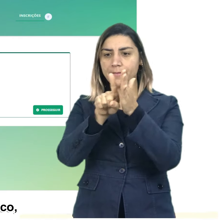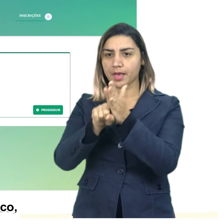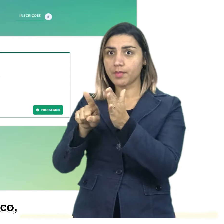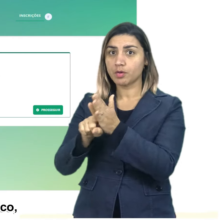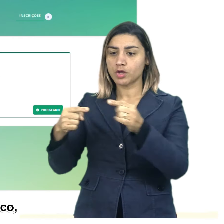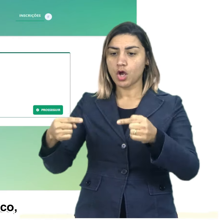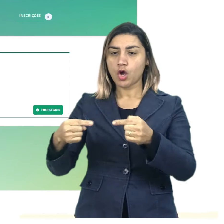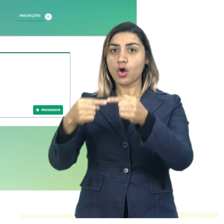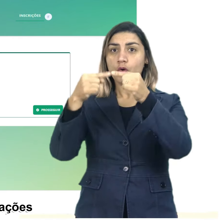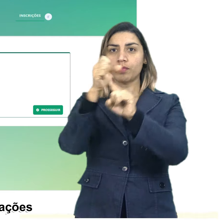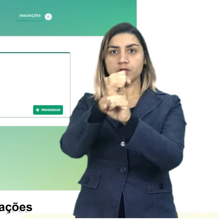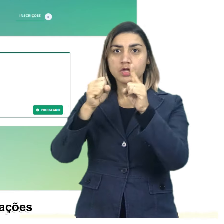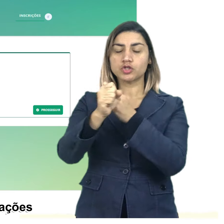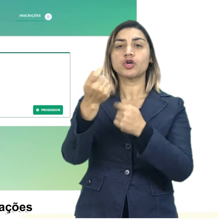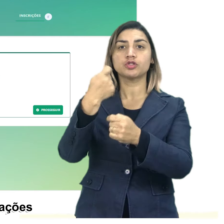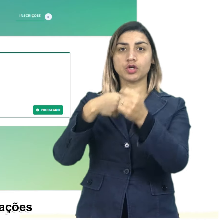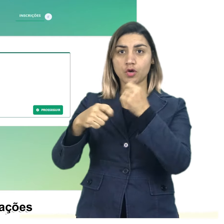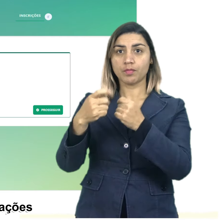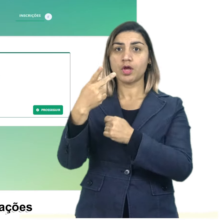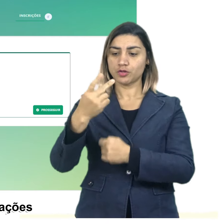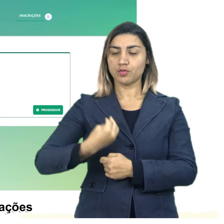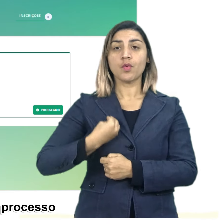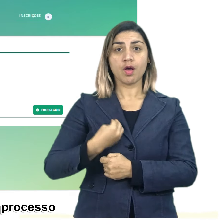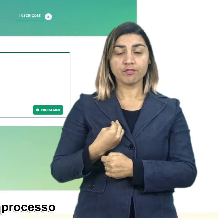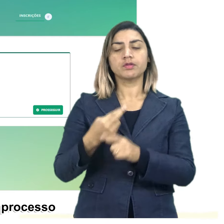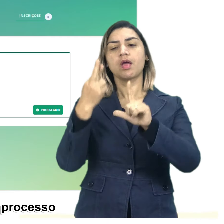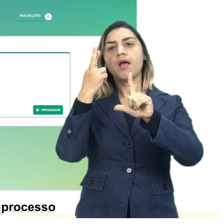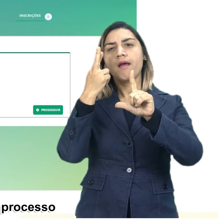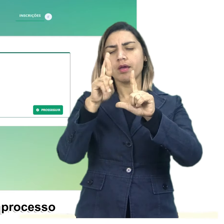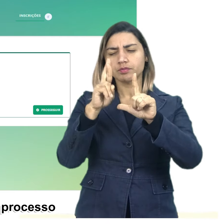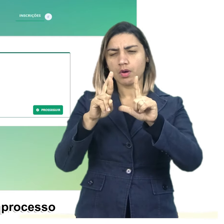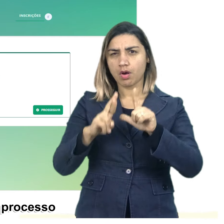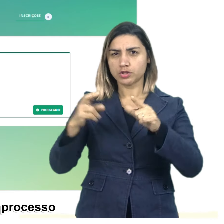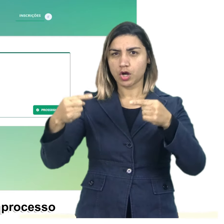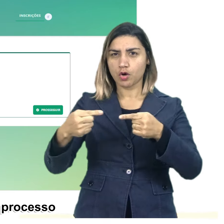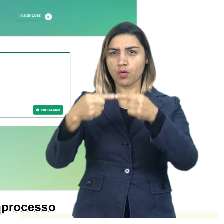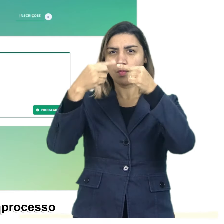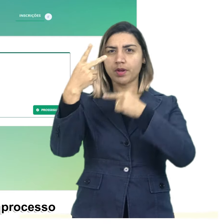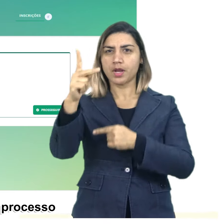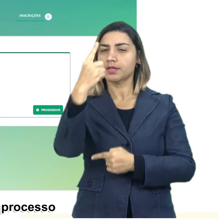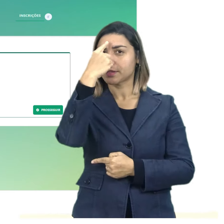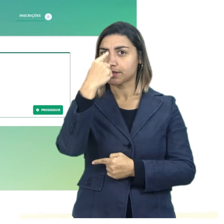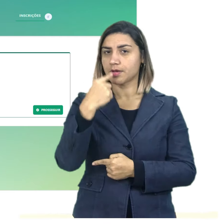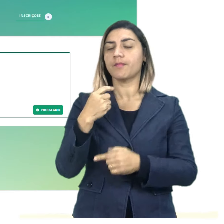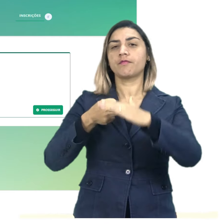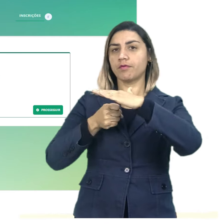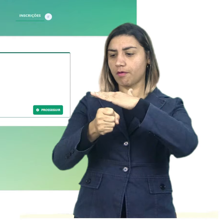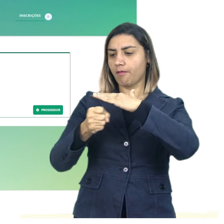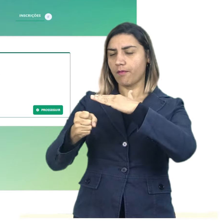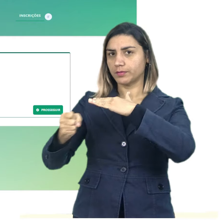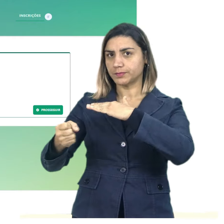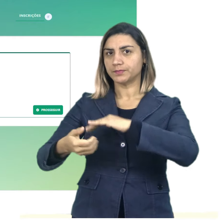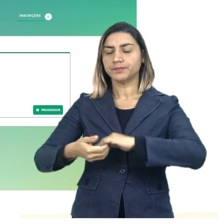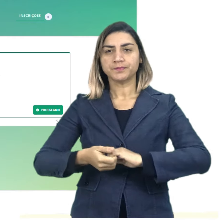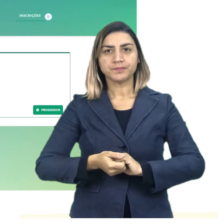questionário socioeconômico que vão determinar em quais ações afirmativas você vai concorrer no processo seletivo.